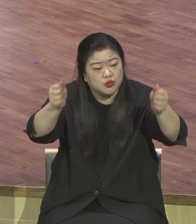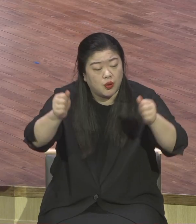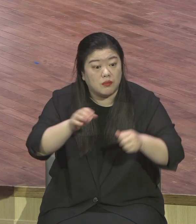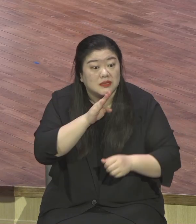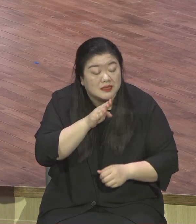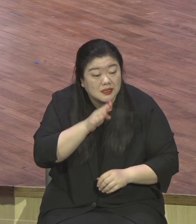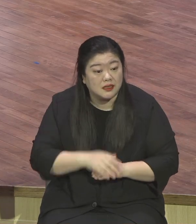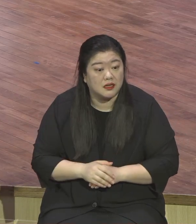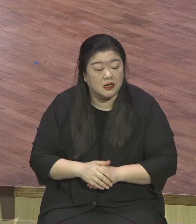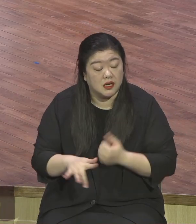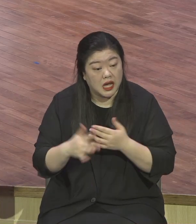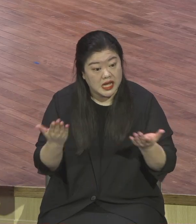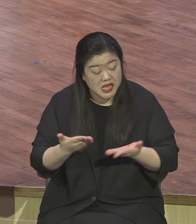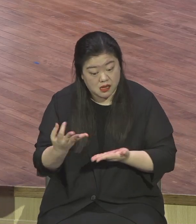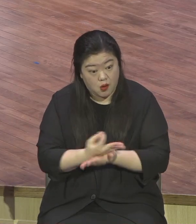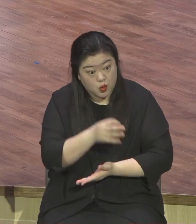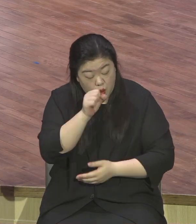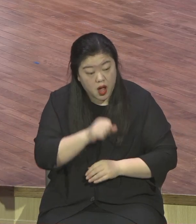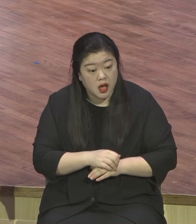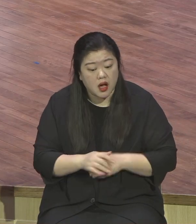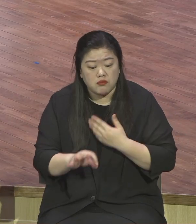다 노합니다 왜 너무 고통스러우니까